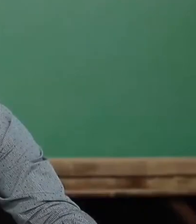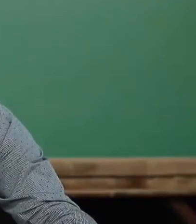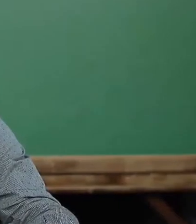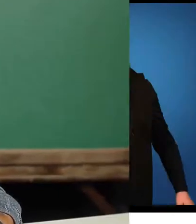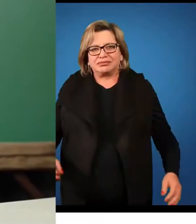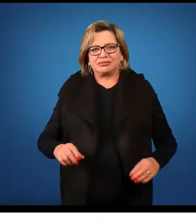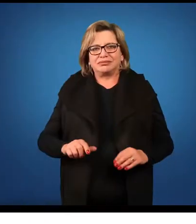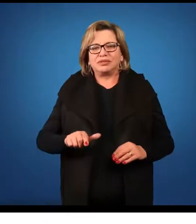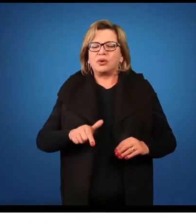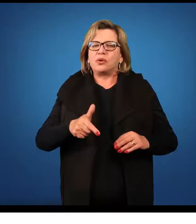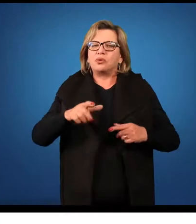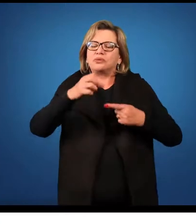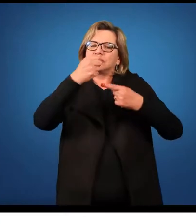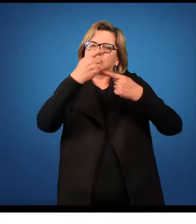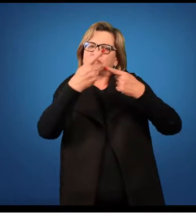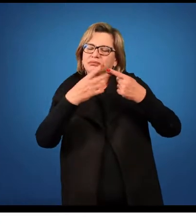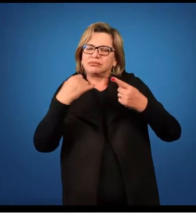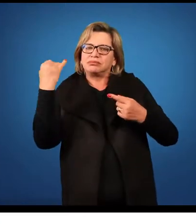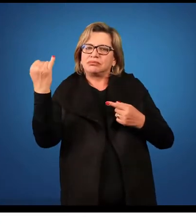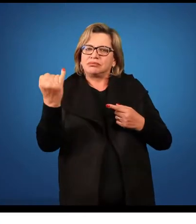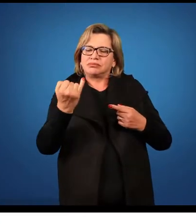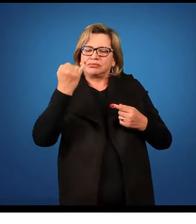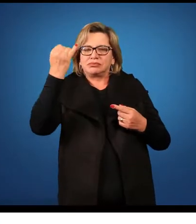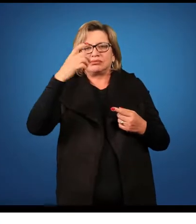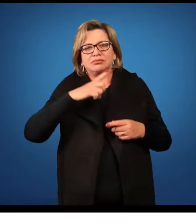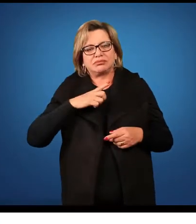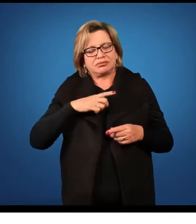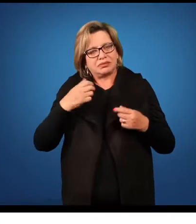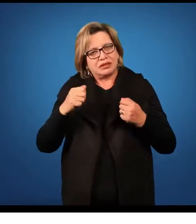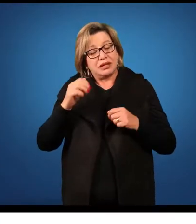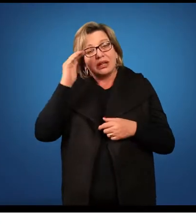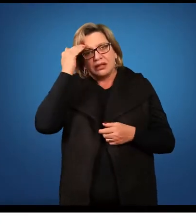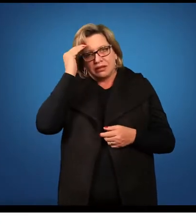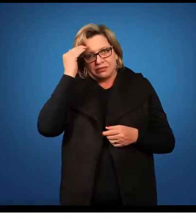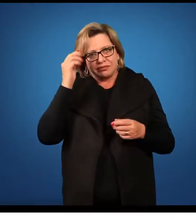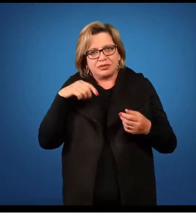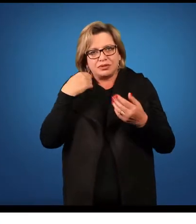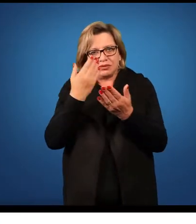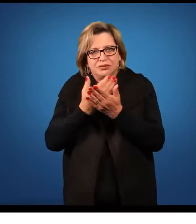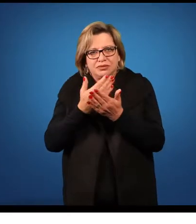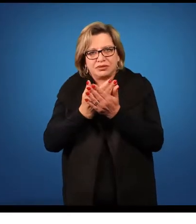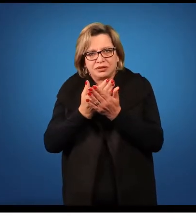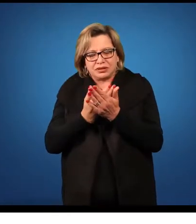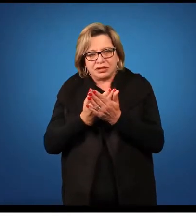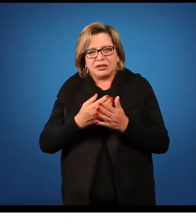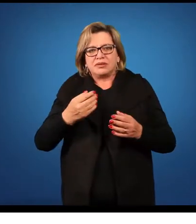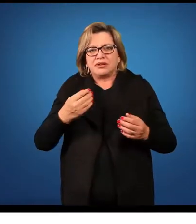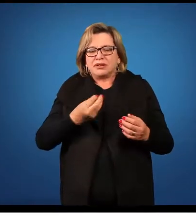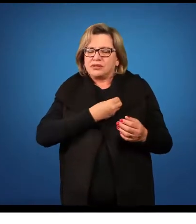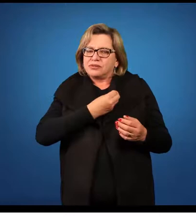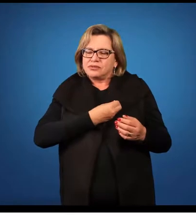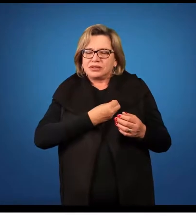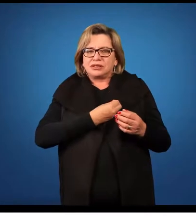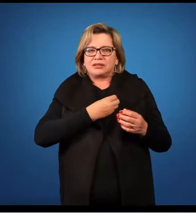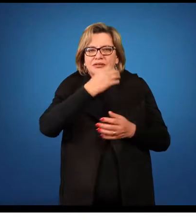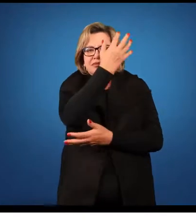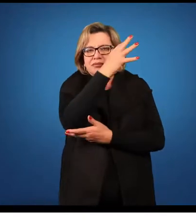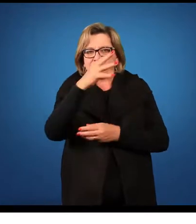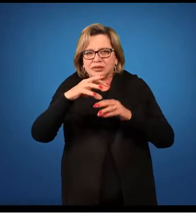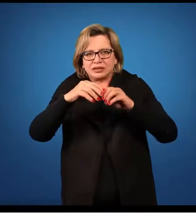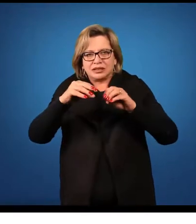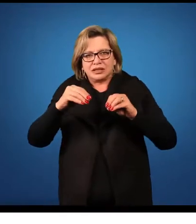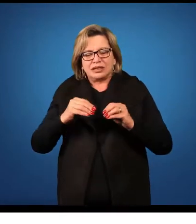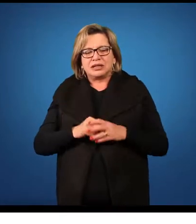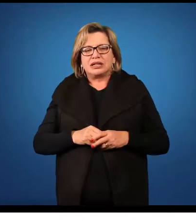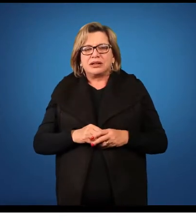Bem, uma outra característica muito interessante que nós temos que levar em consideração quando estudamos o ciclo de vida dos vegetais terrestres é o tipo de